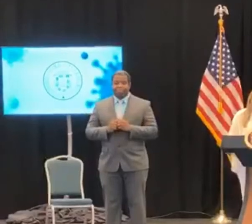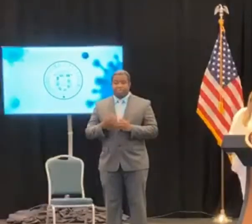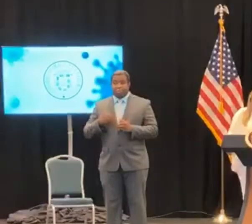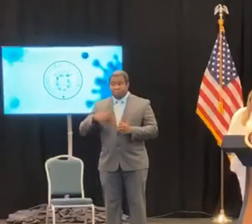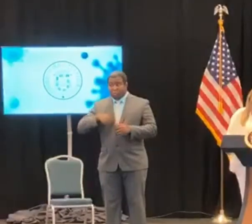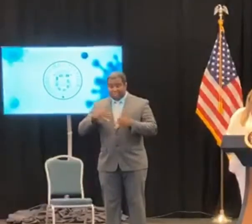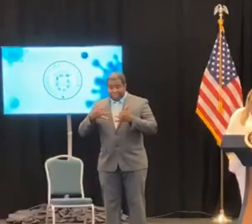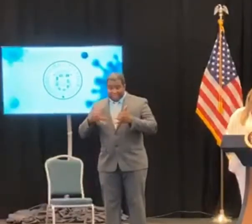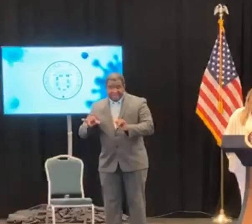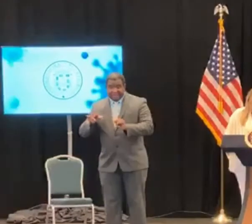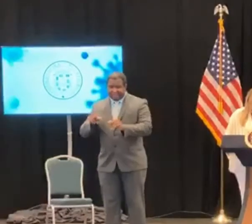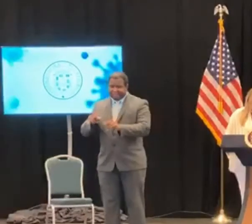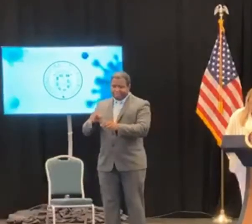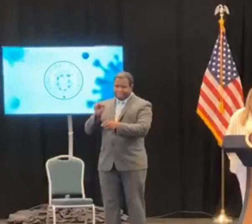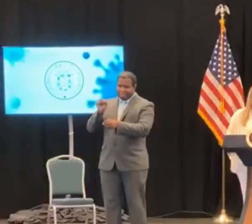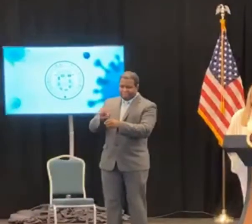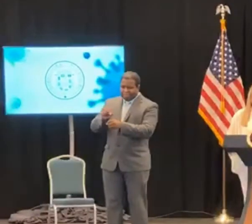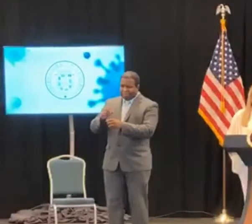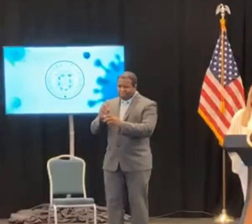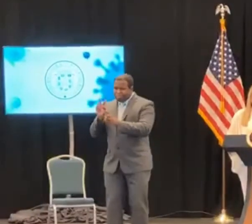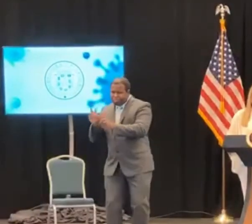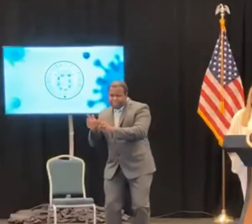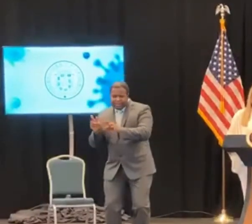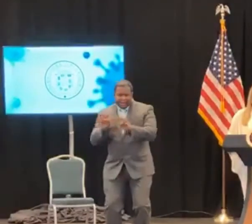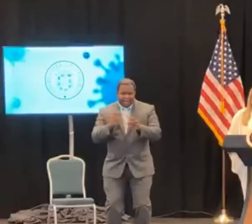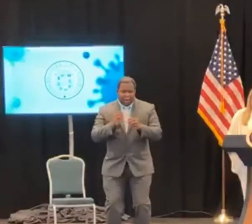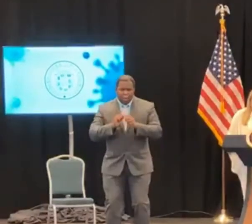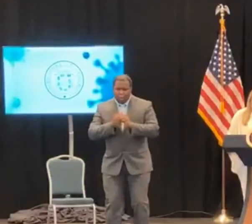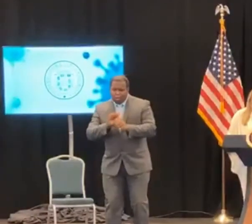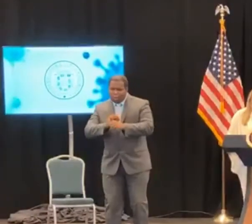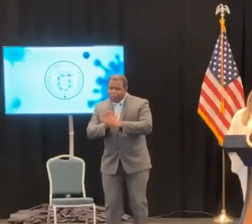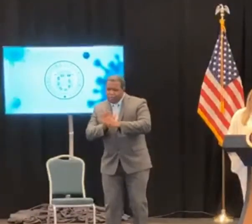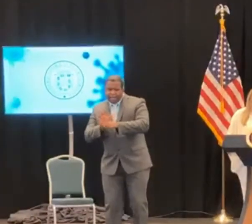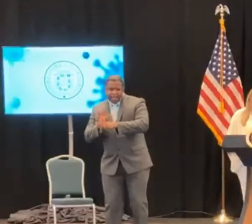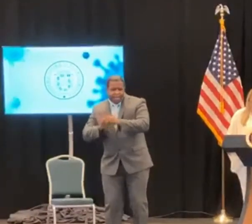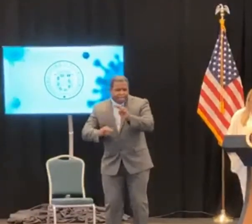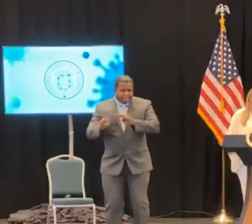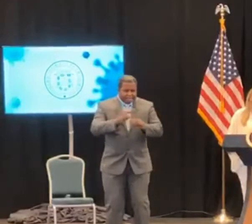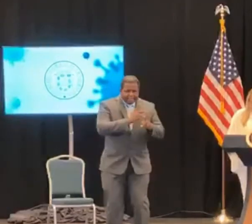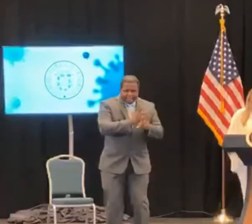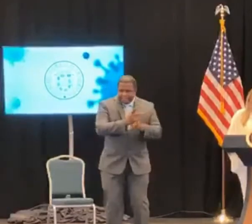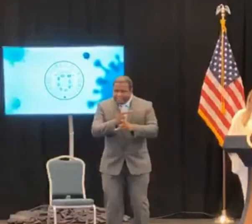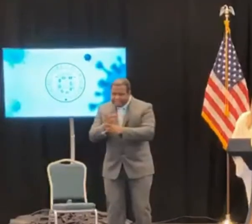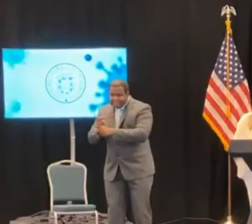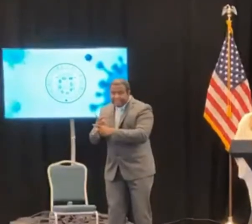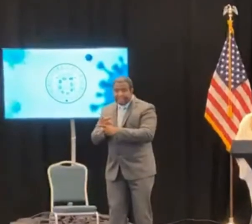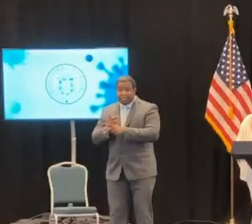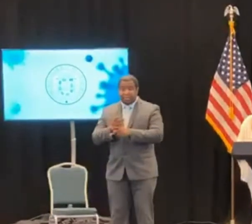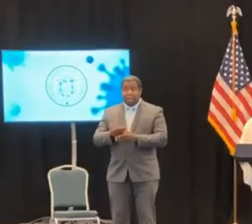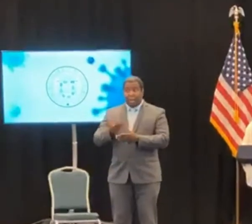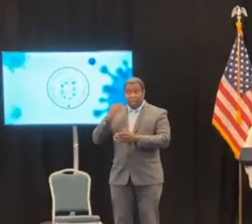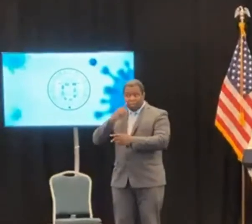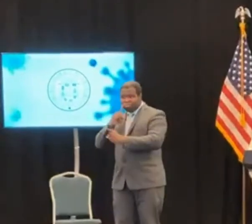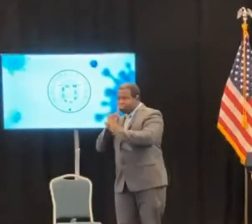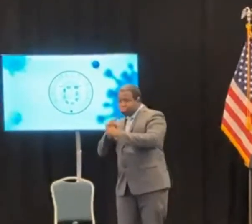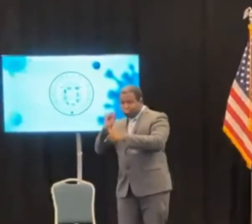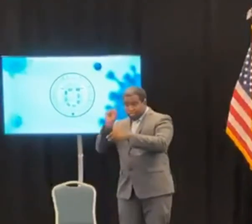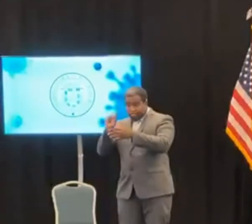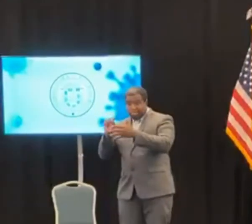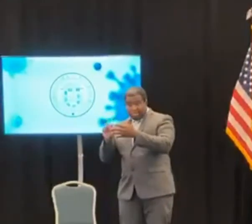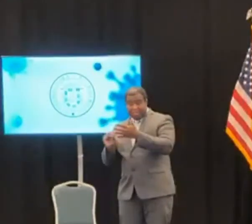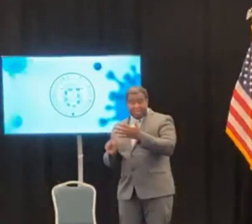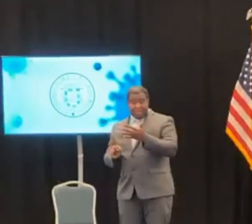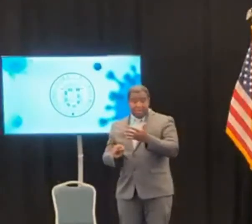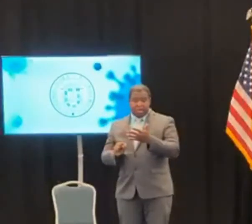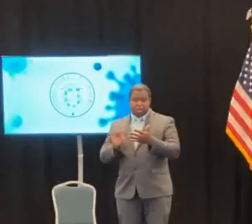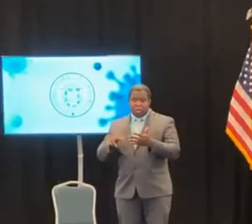las medidas tomadas en las pasadas órdenes ejecutivas han tenido efectos positivos en el control de la